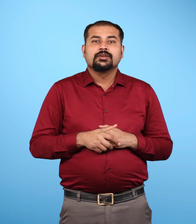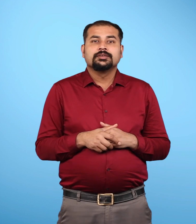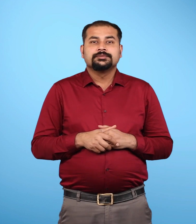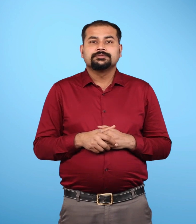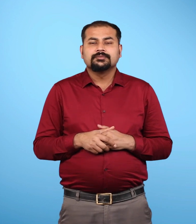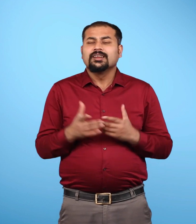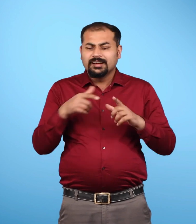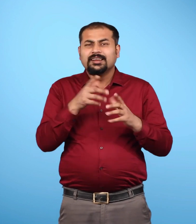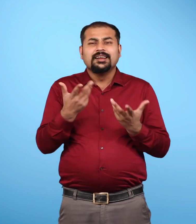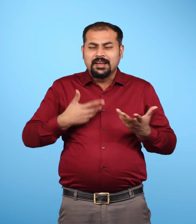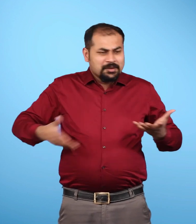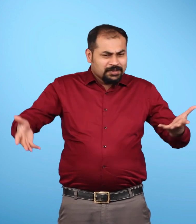चित्र में दिखाया गया है